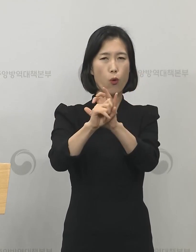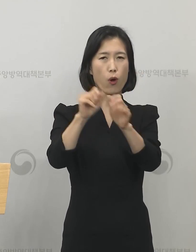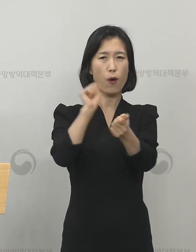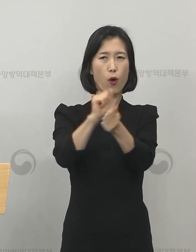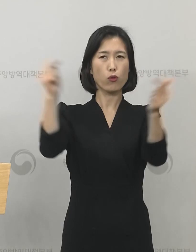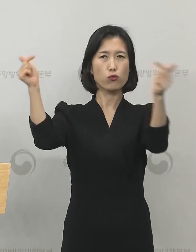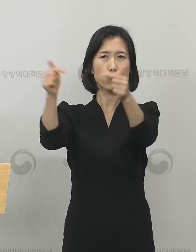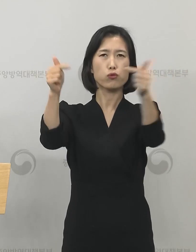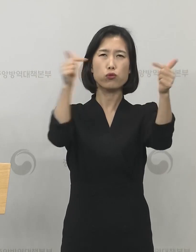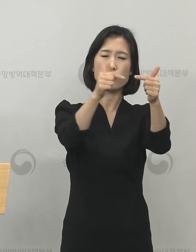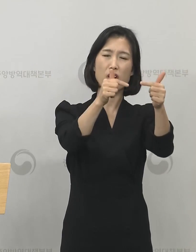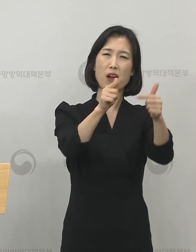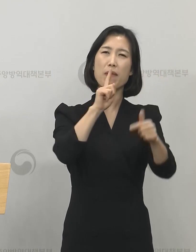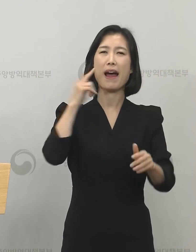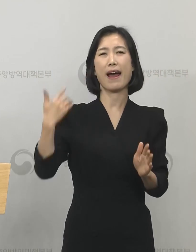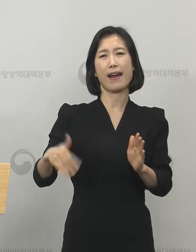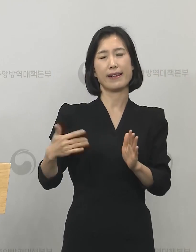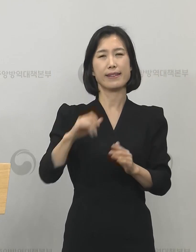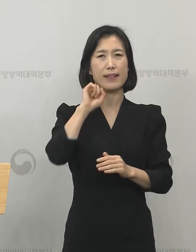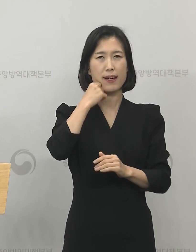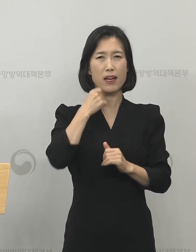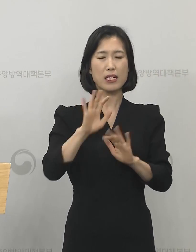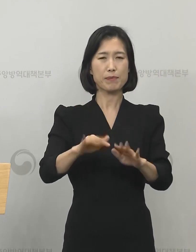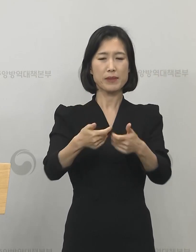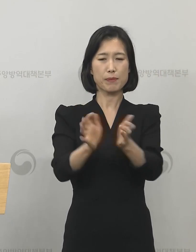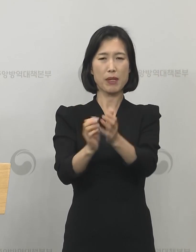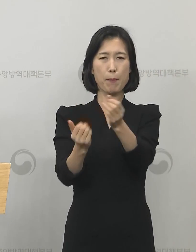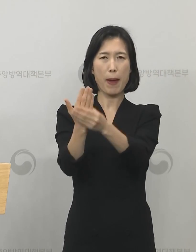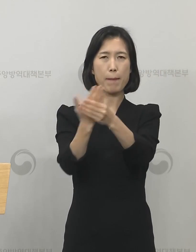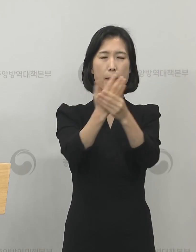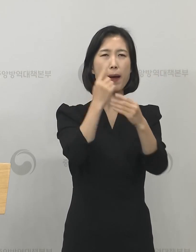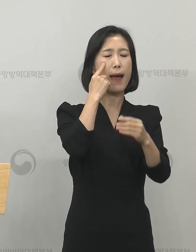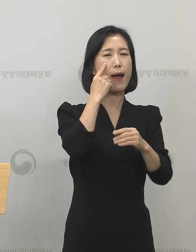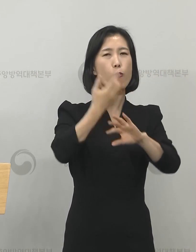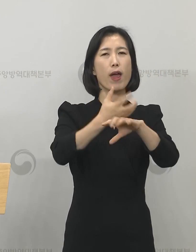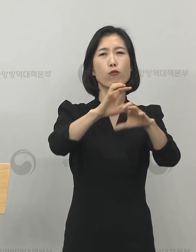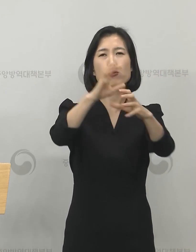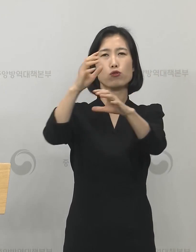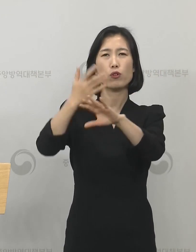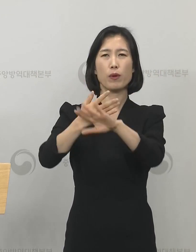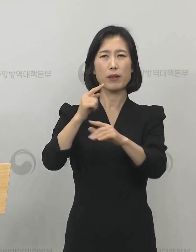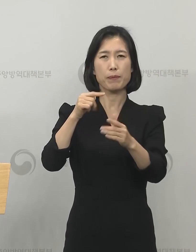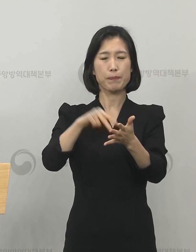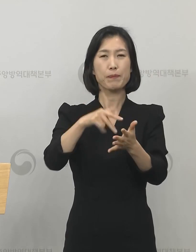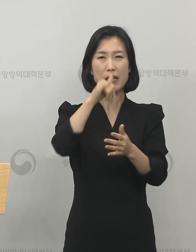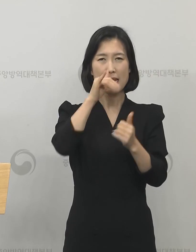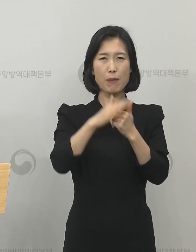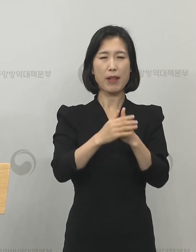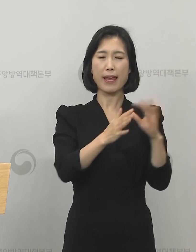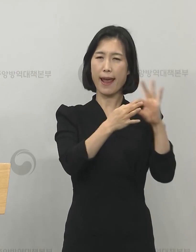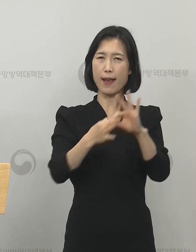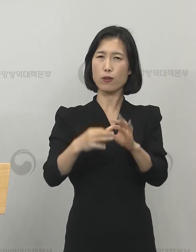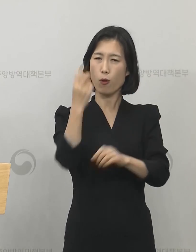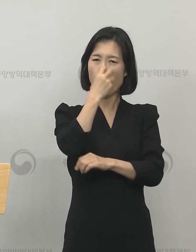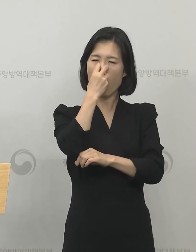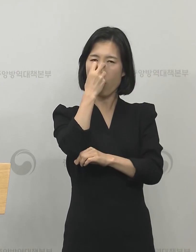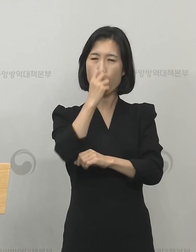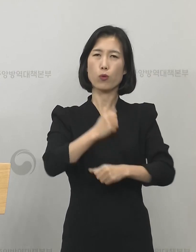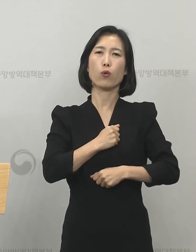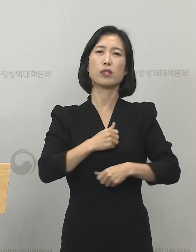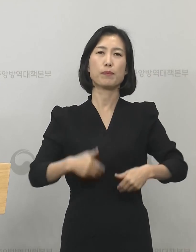지역사회 원인 불명 집단 발생이 계속되고 있으므로 지속적으로 경계를 해야 되는 상황입니다.